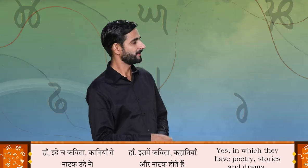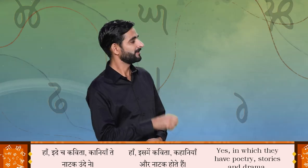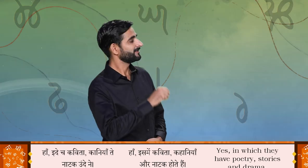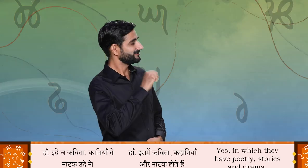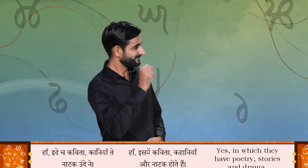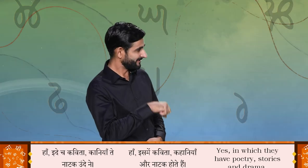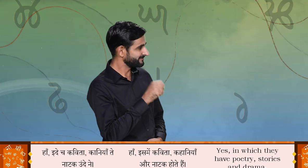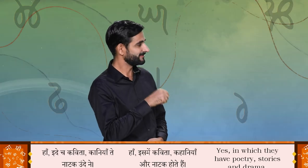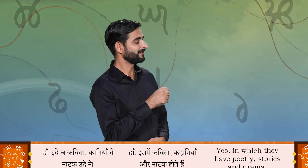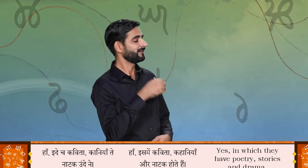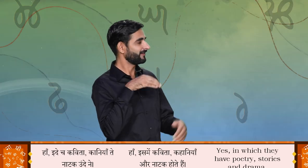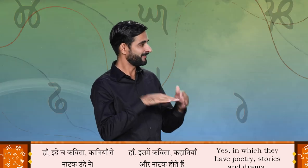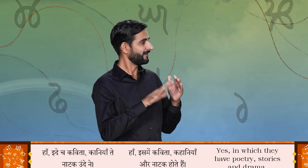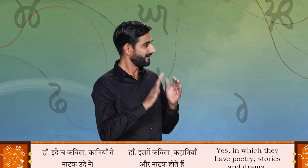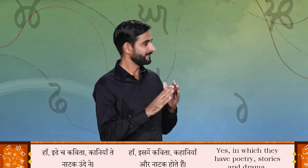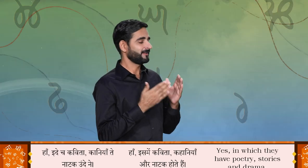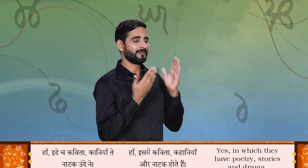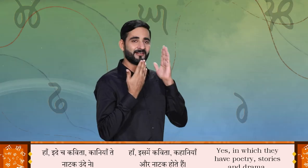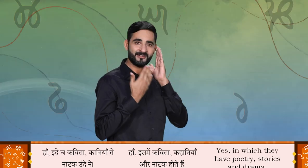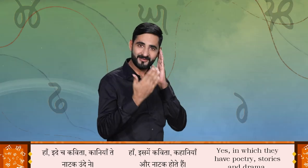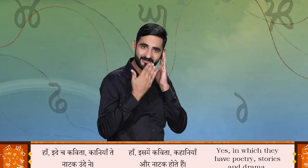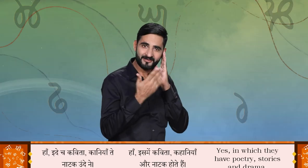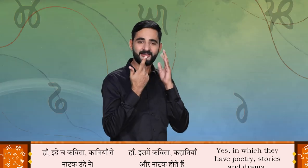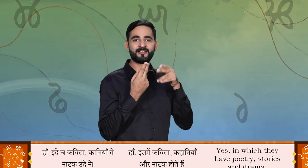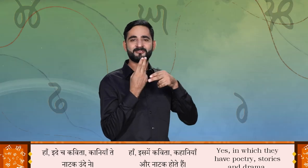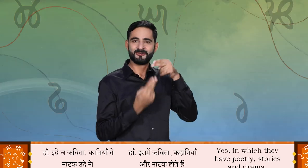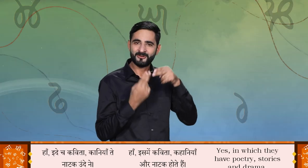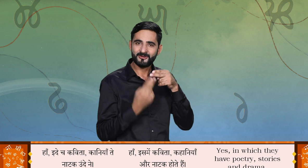आँ एदेच कवीता काणिया ते नाटक ओन देना